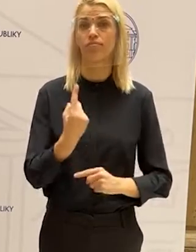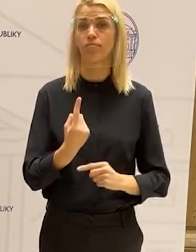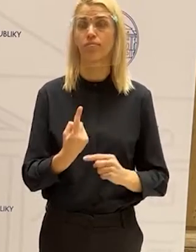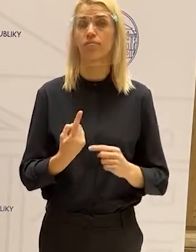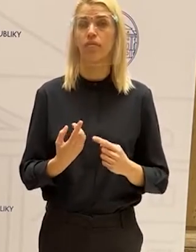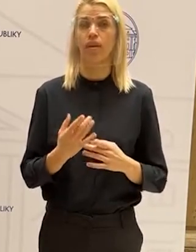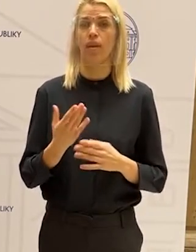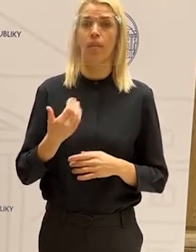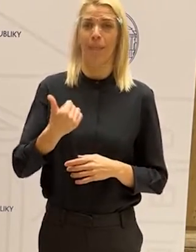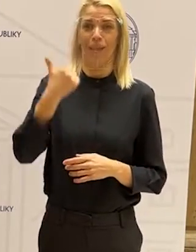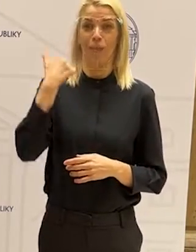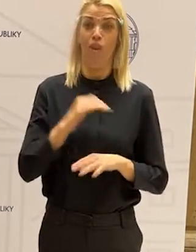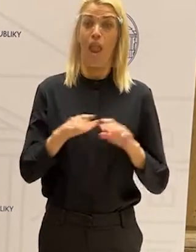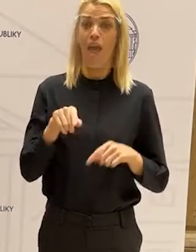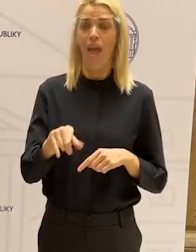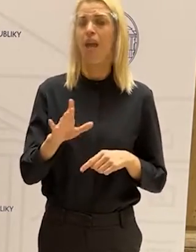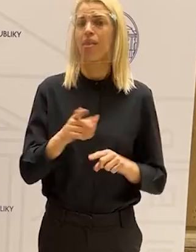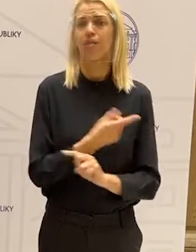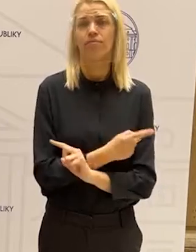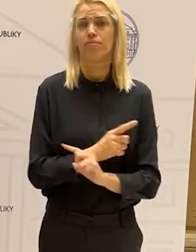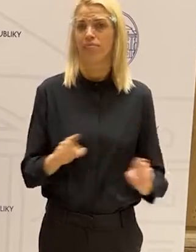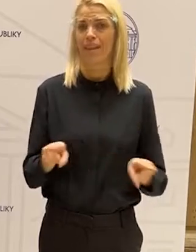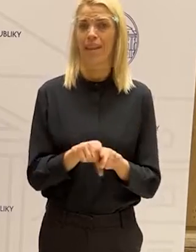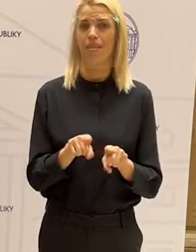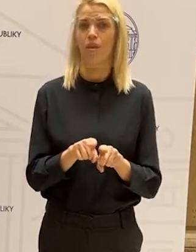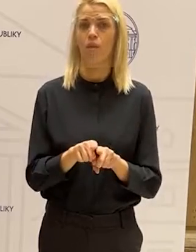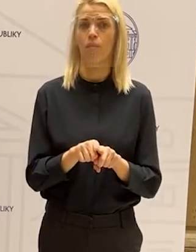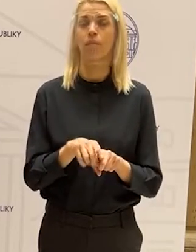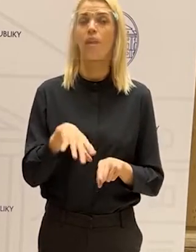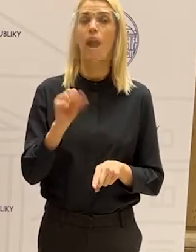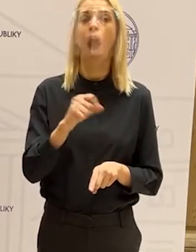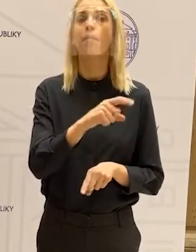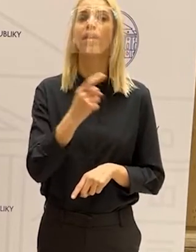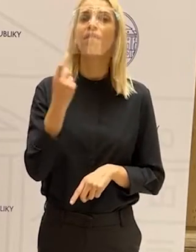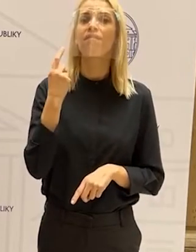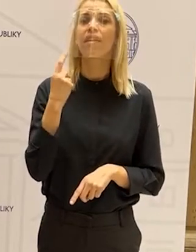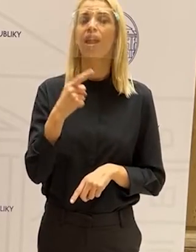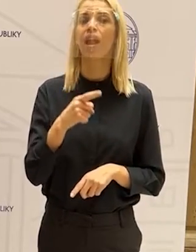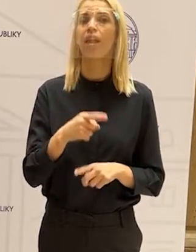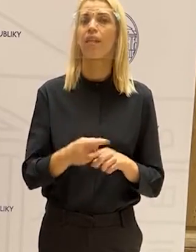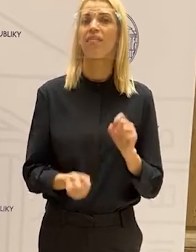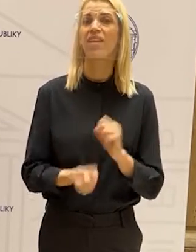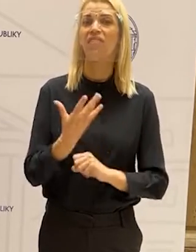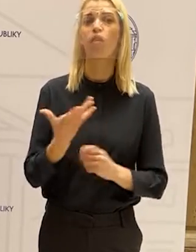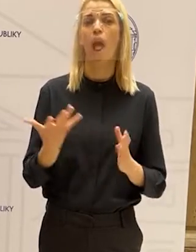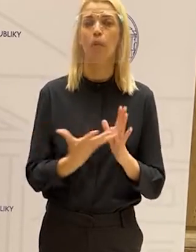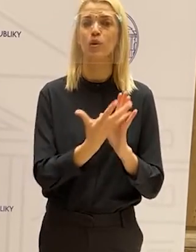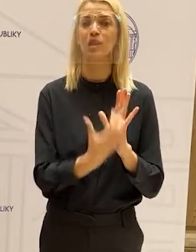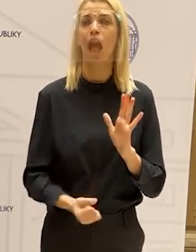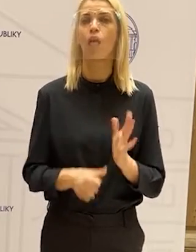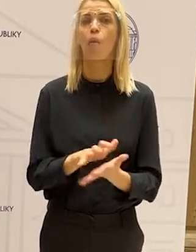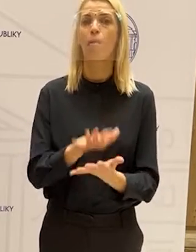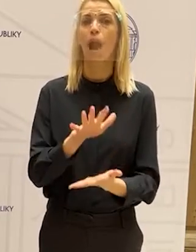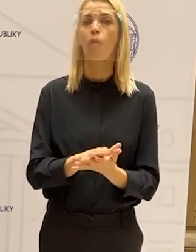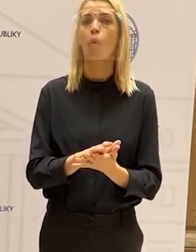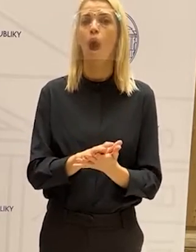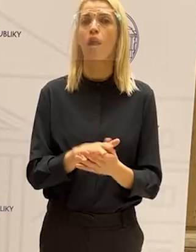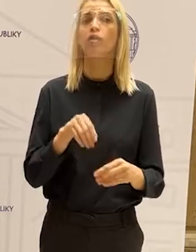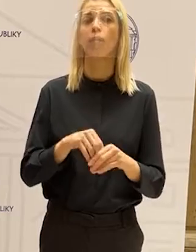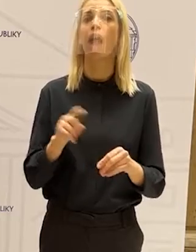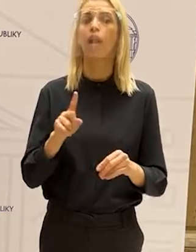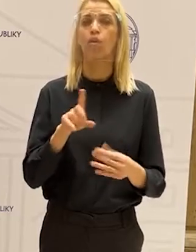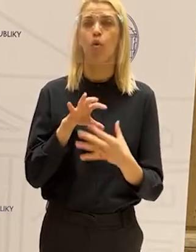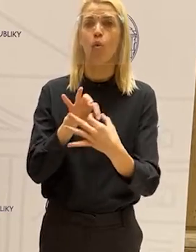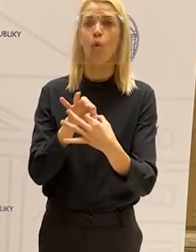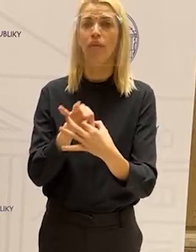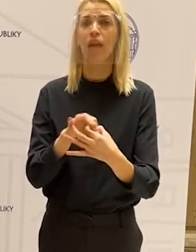tá, čo sa stala minulý týždeň, ale akákoľvek, tak aby si vedeli vytvoriť alebo stiahnuť manuál, čo robiť. Aby vedeli koho kontaktovať, aby